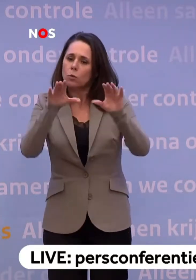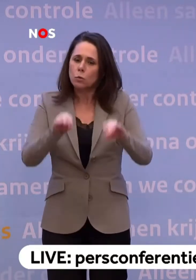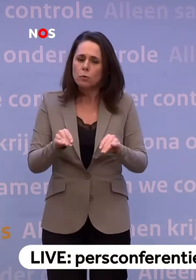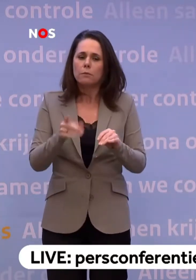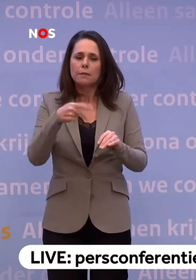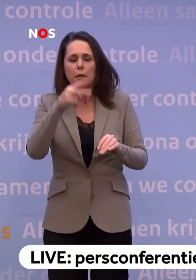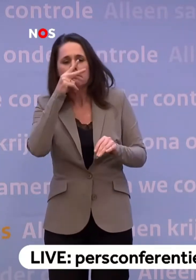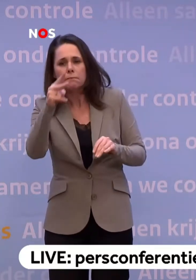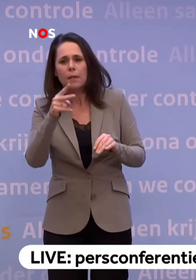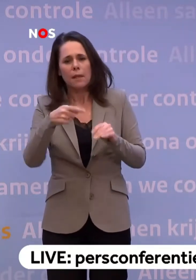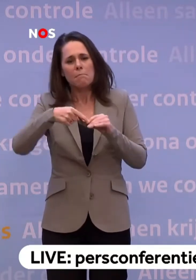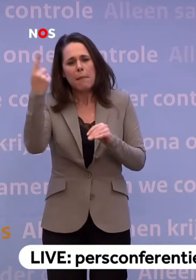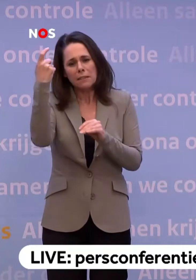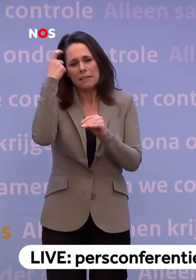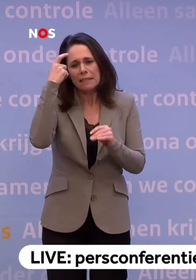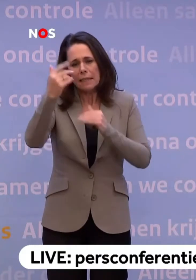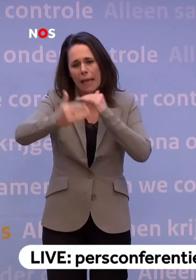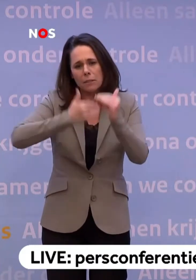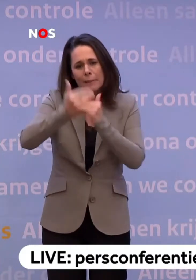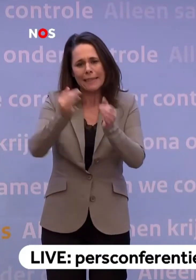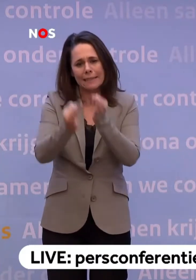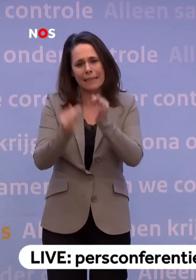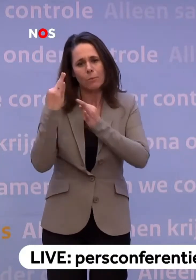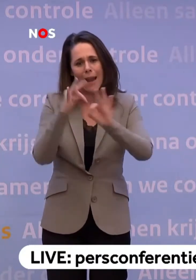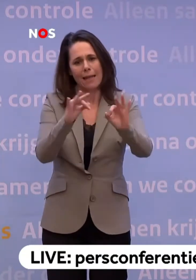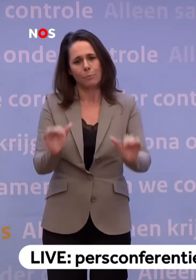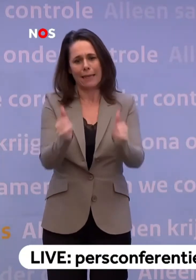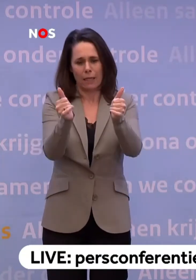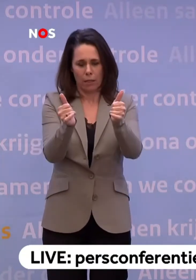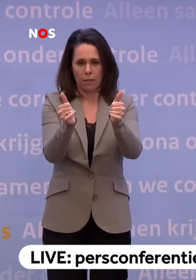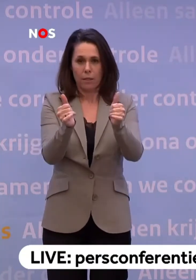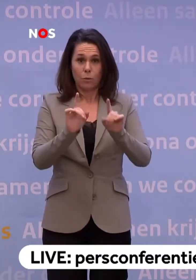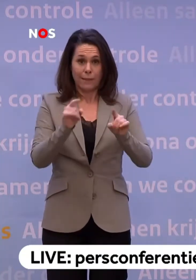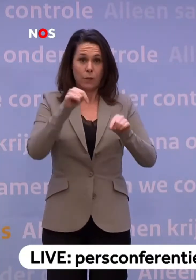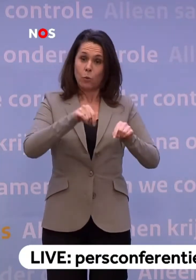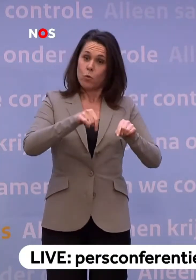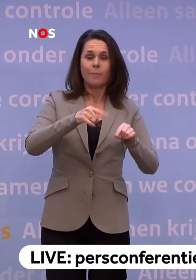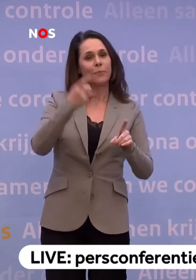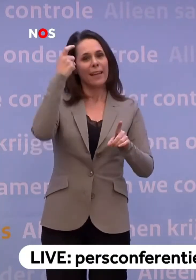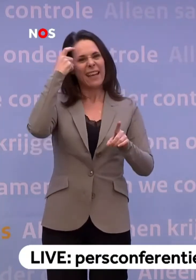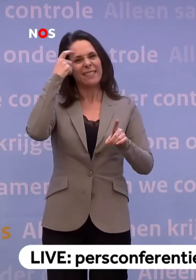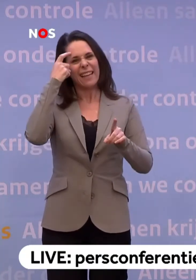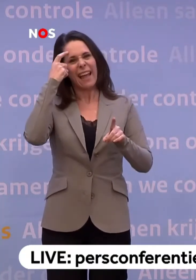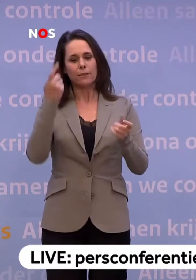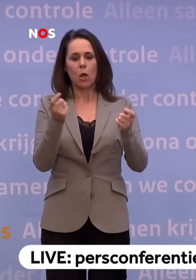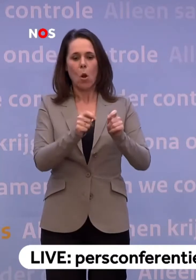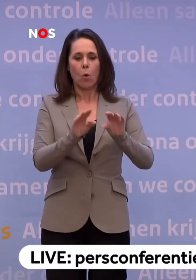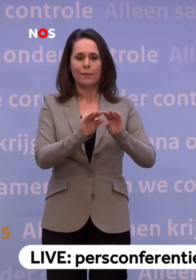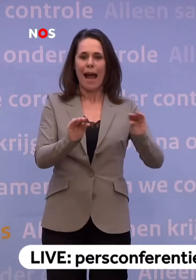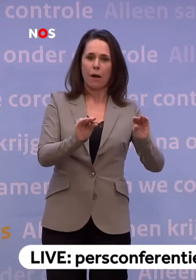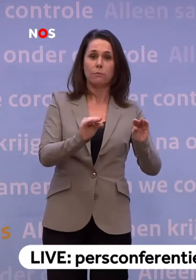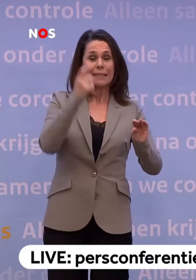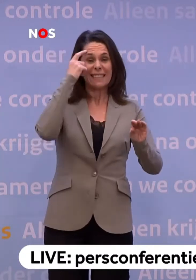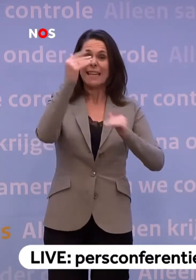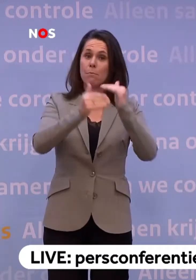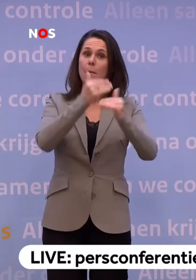kunnen we nou op de meest intelligente manier... testbeleid inzetten om van die intelligente lockdown... ...we zijn op een slimme manier op slot gegaan... ...en